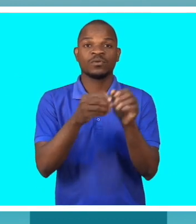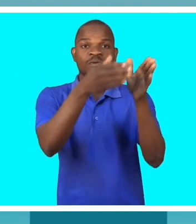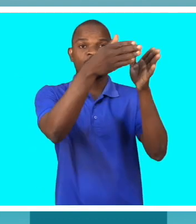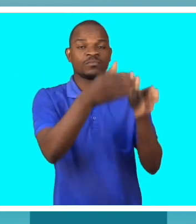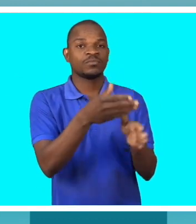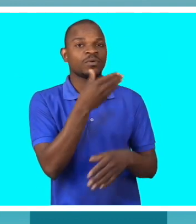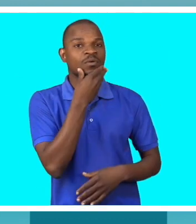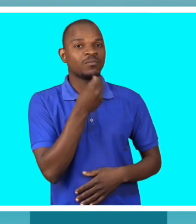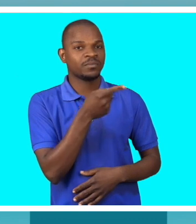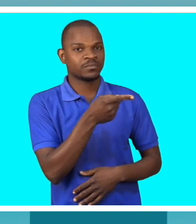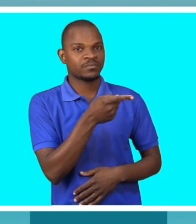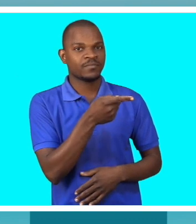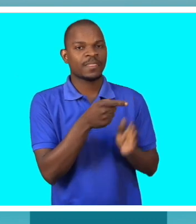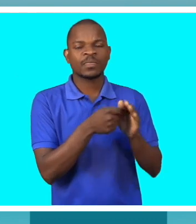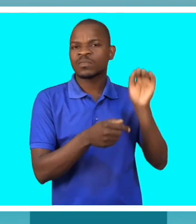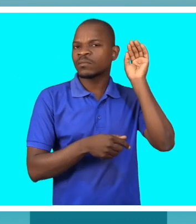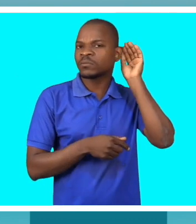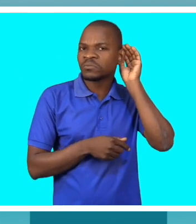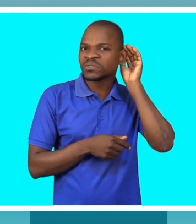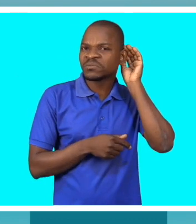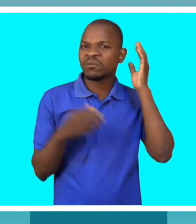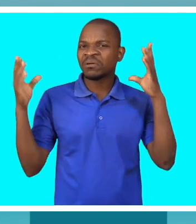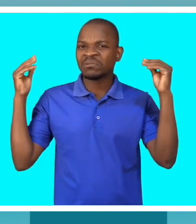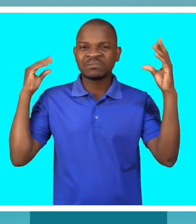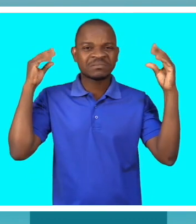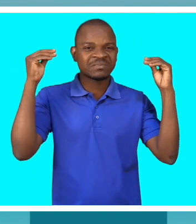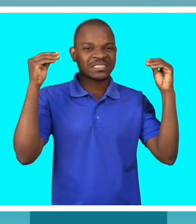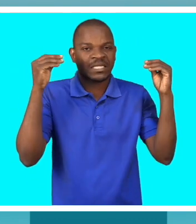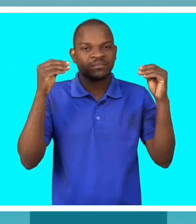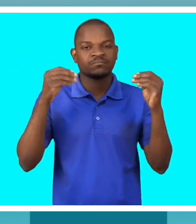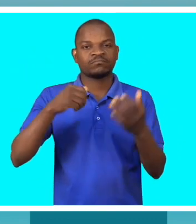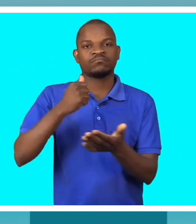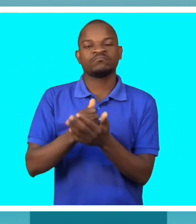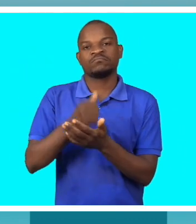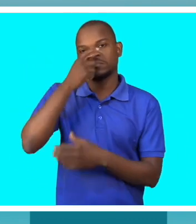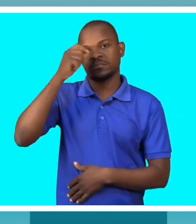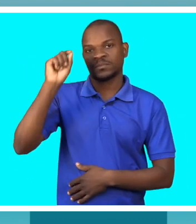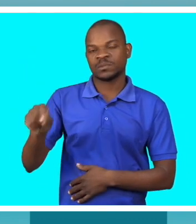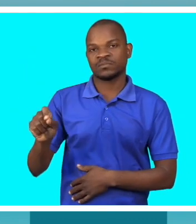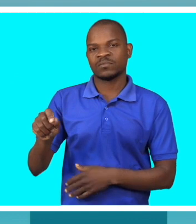não é? De tanto ouvir, ele vai realmente abandonar. Mas dizer que é possível primeiro